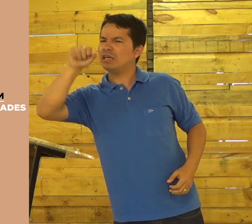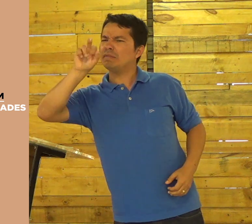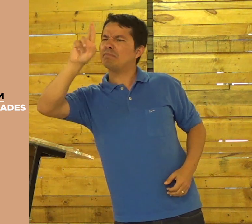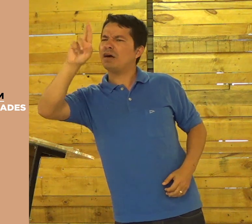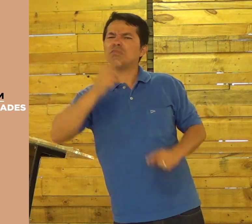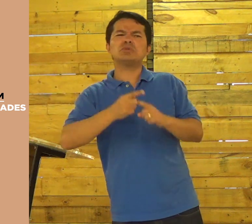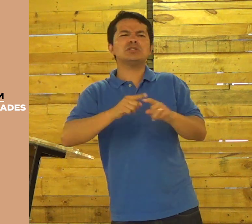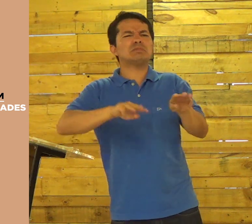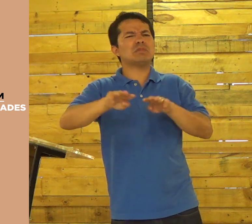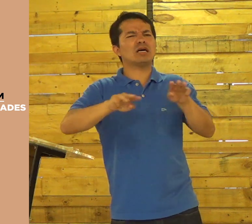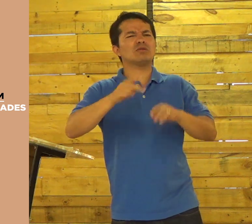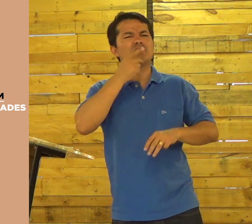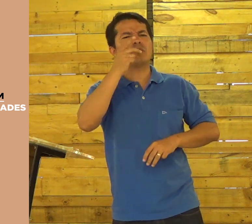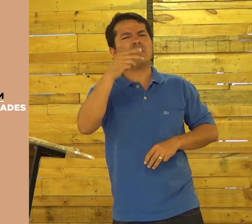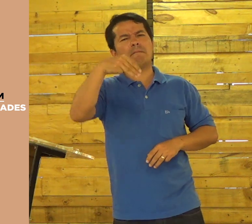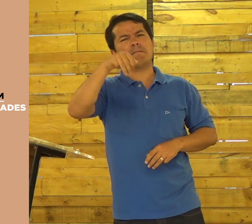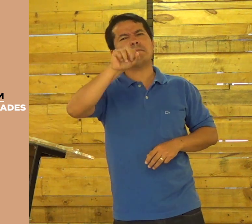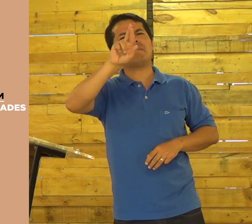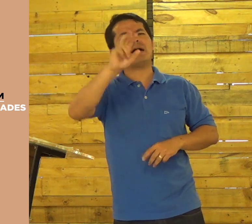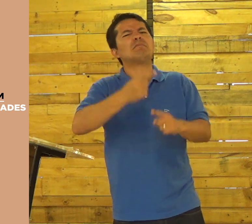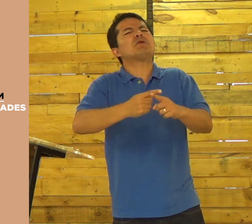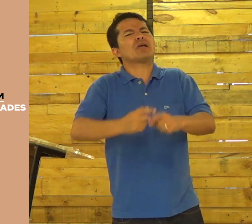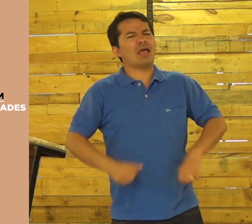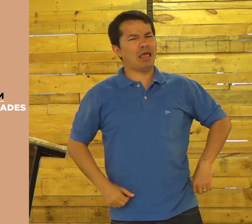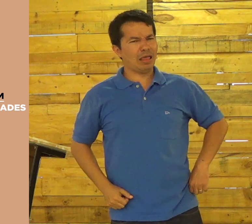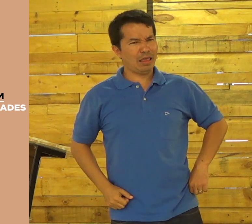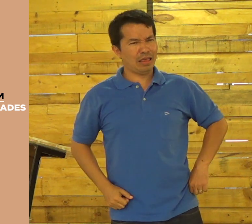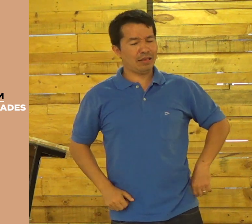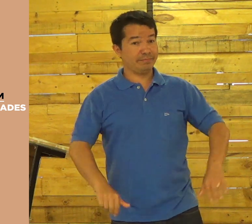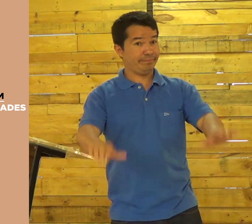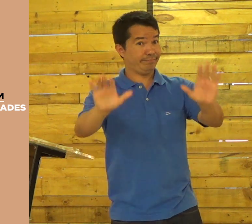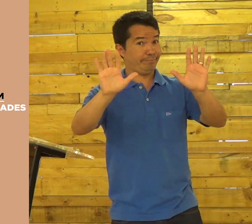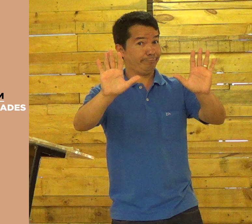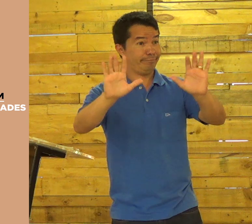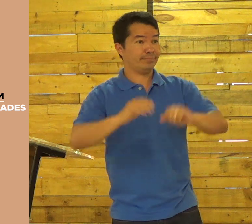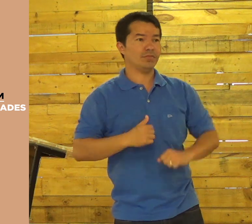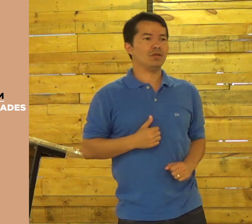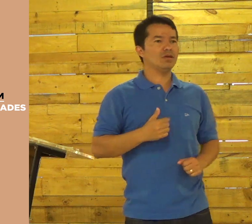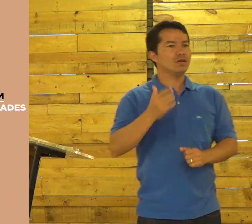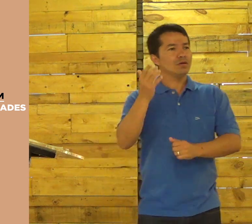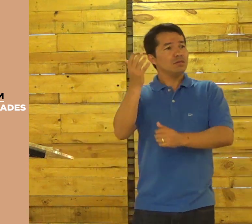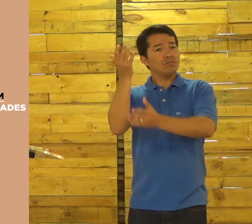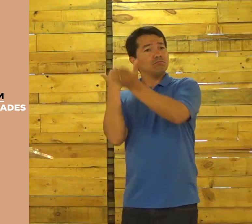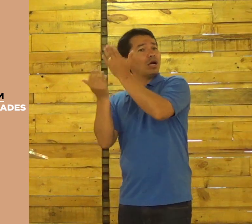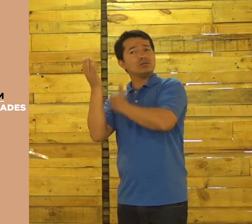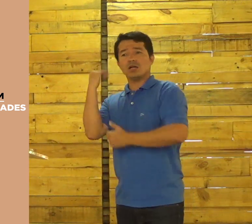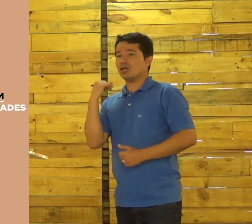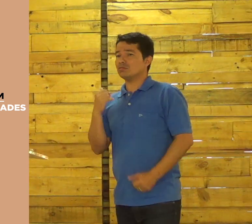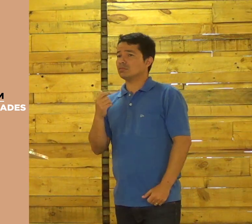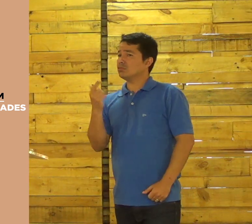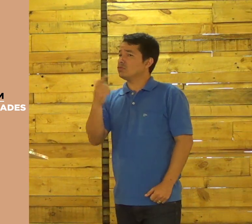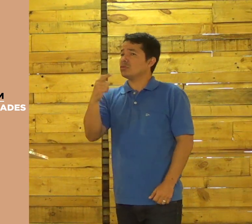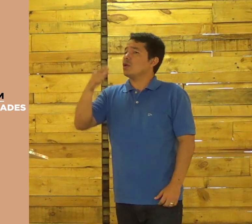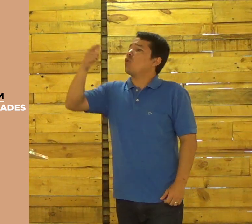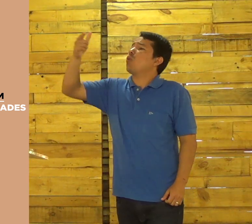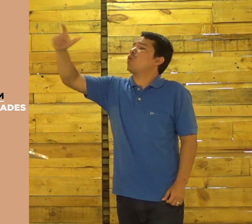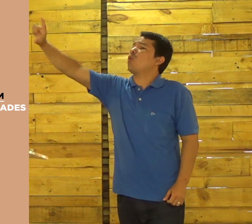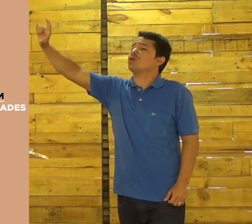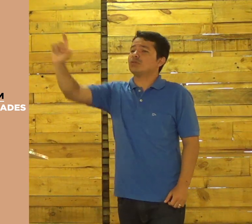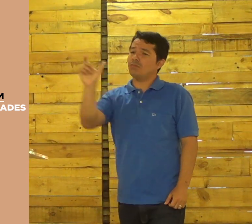de quilômetros de extensão. Mas por que que Marcos usou a palavra mar para este lago, por assim